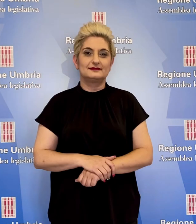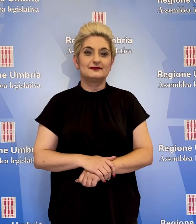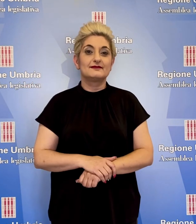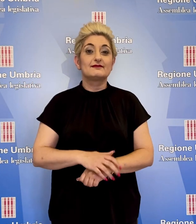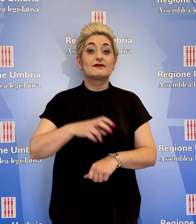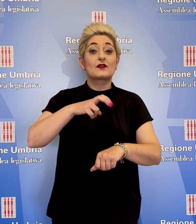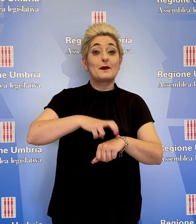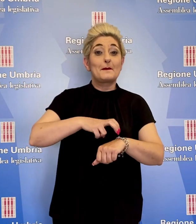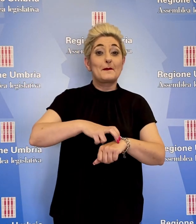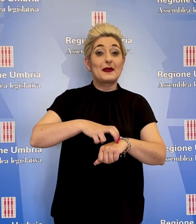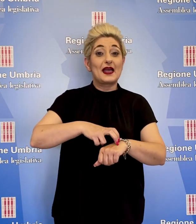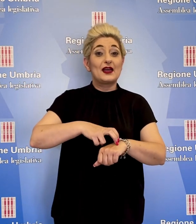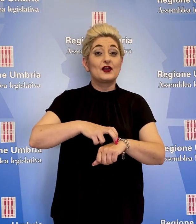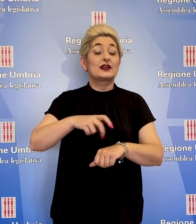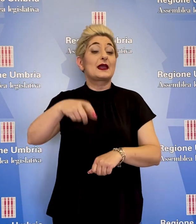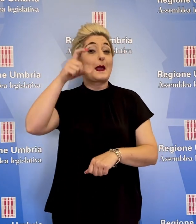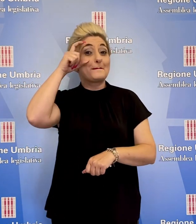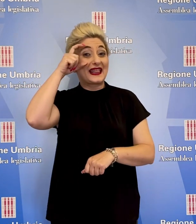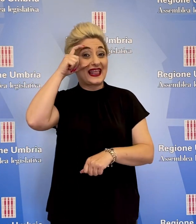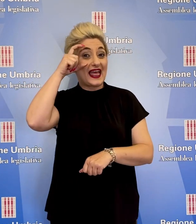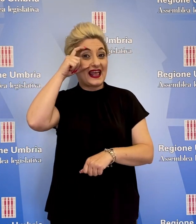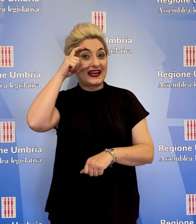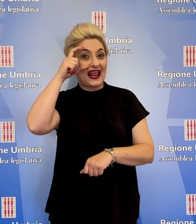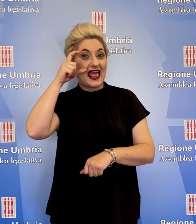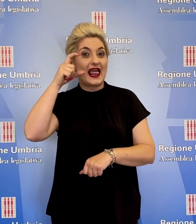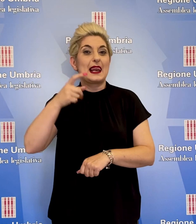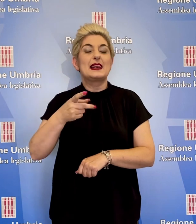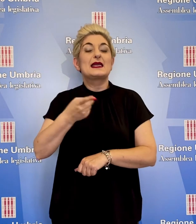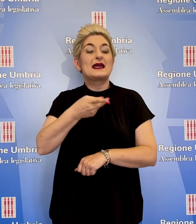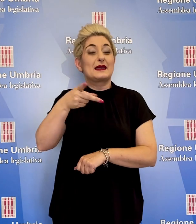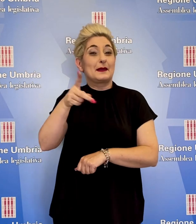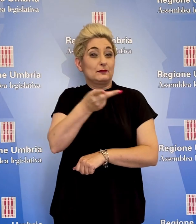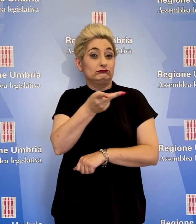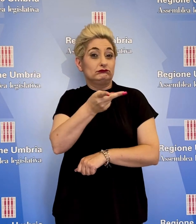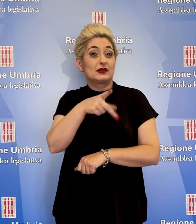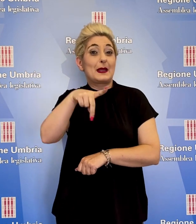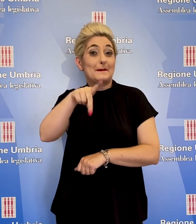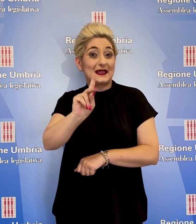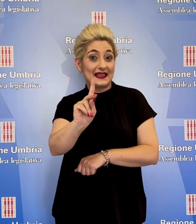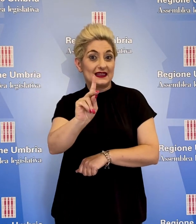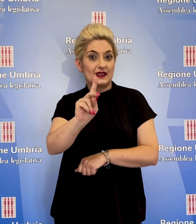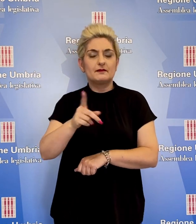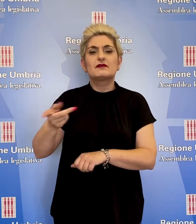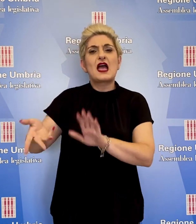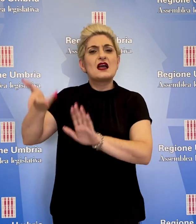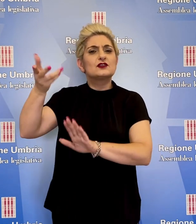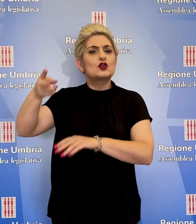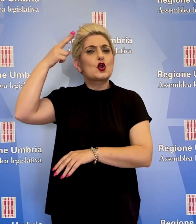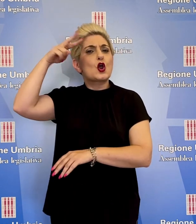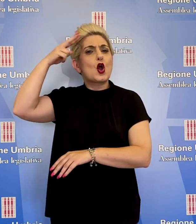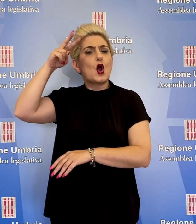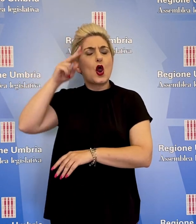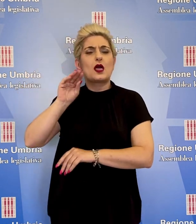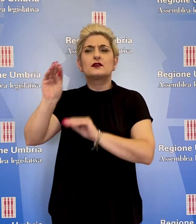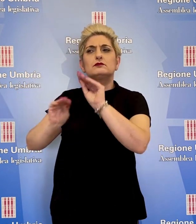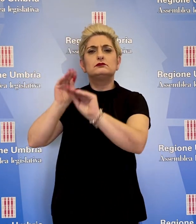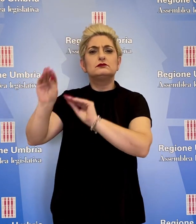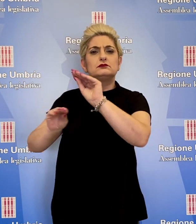Tommaso Bori e Michele Bettarelli del Partito Democratico hanno interrogato l'assessore Luca Coletto per sapere se sono